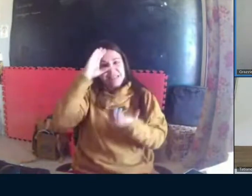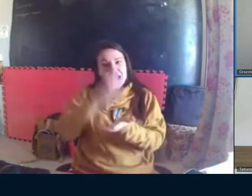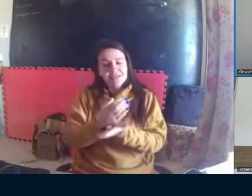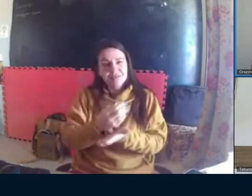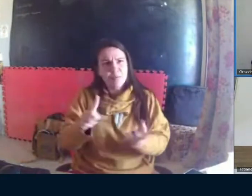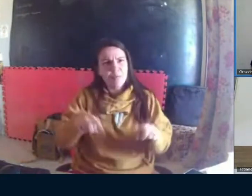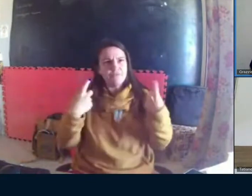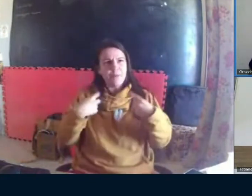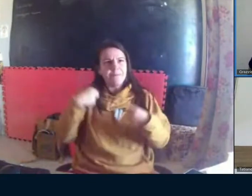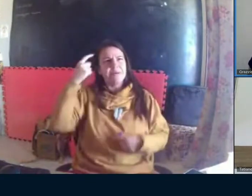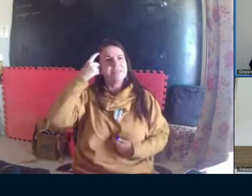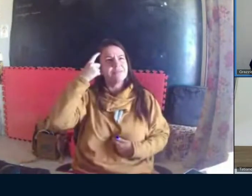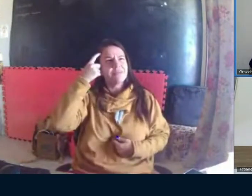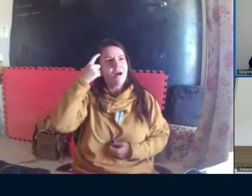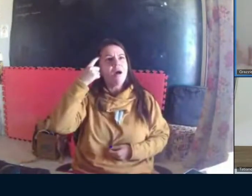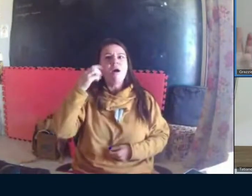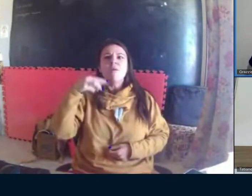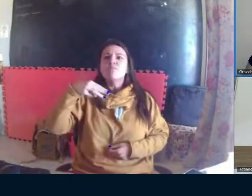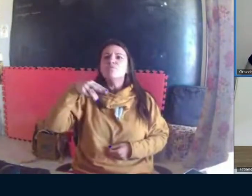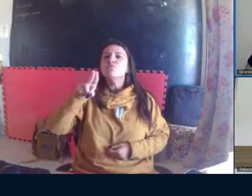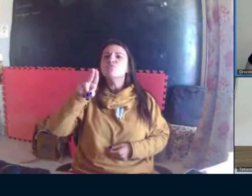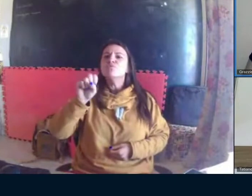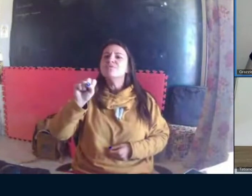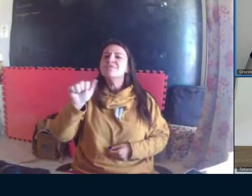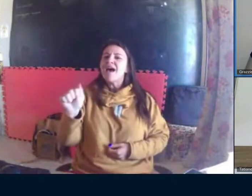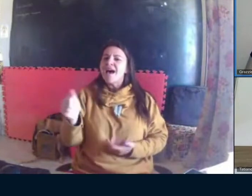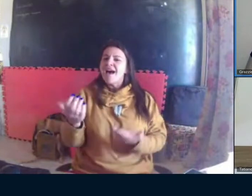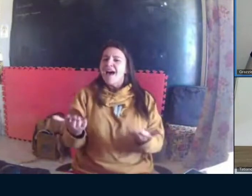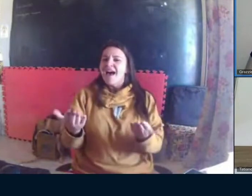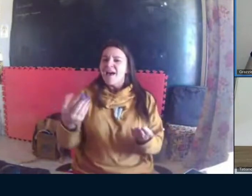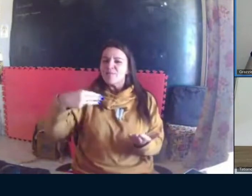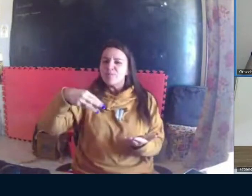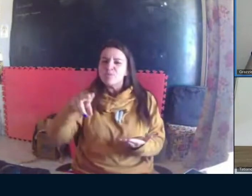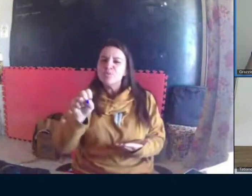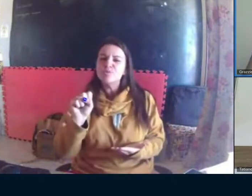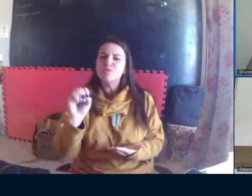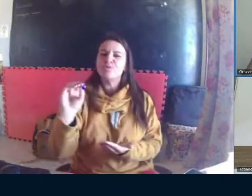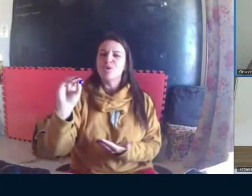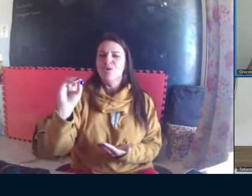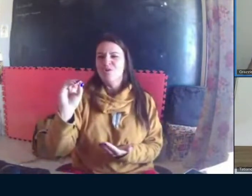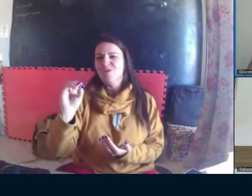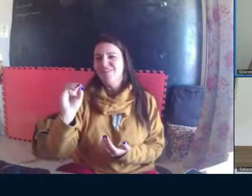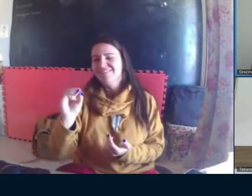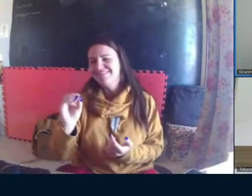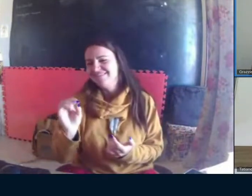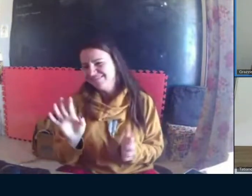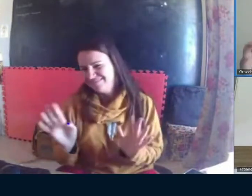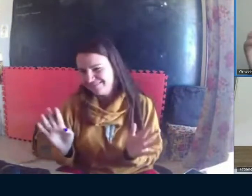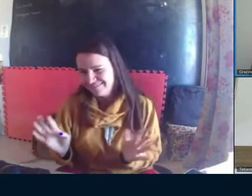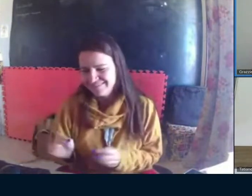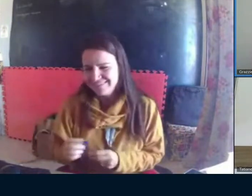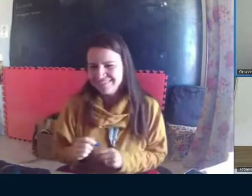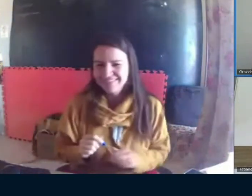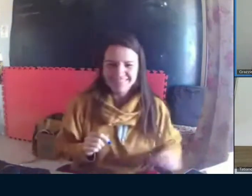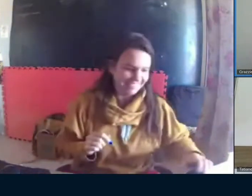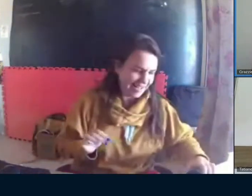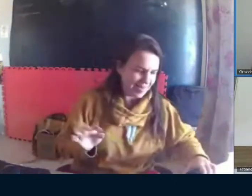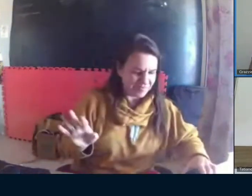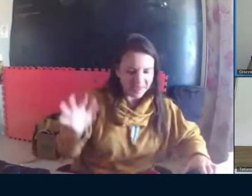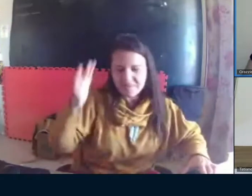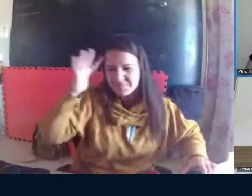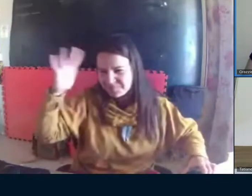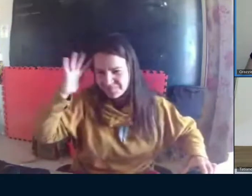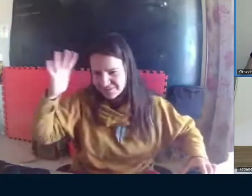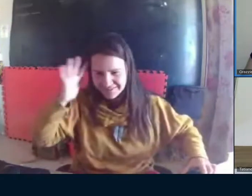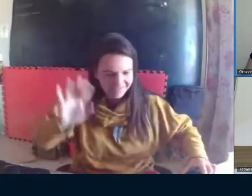Então, musa, por exemplo, tem uma derivação que faz a gente raciocinar, então, que musa, musa seria aquela pessoa de